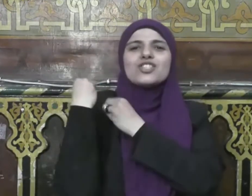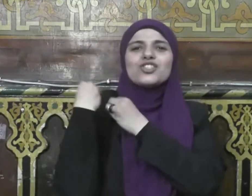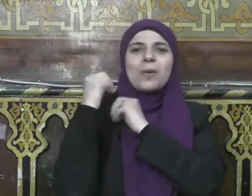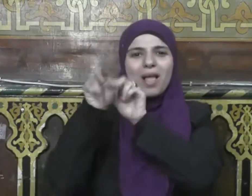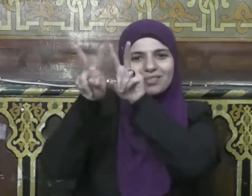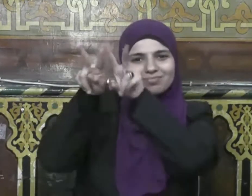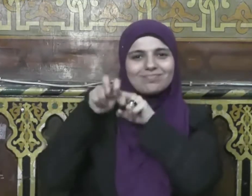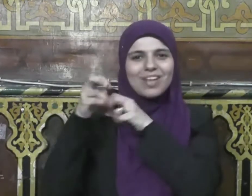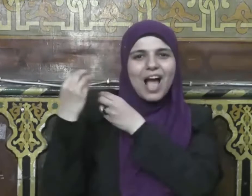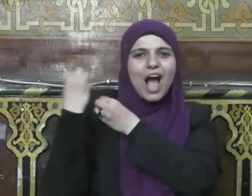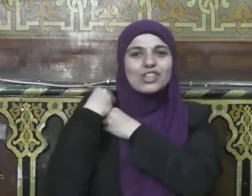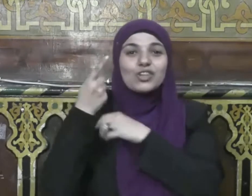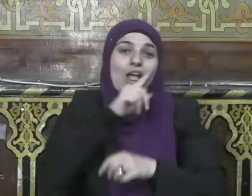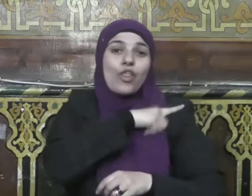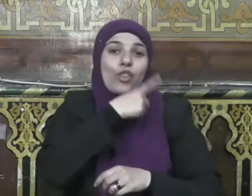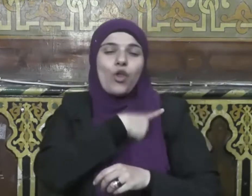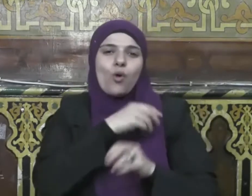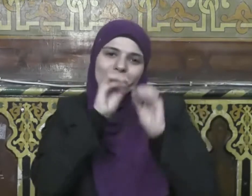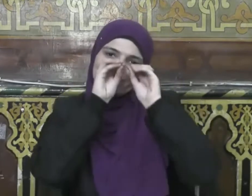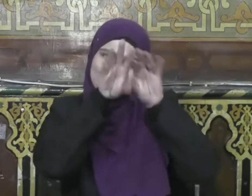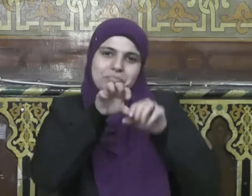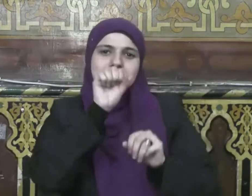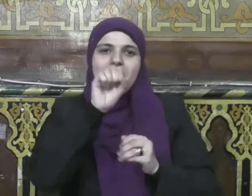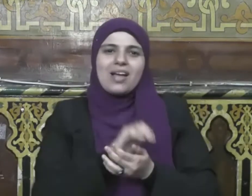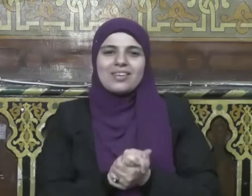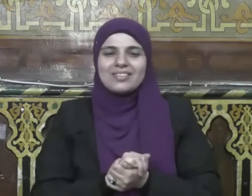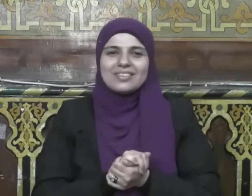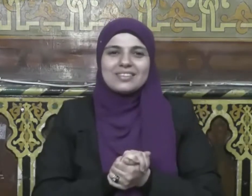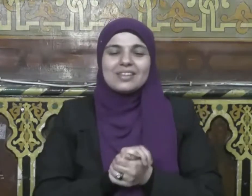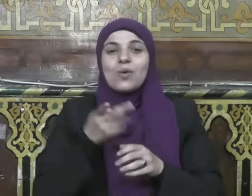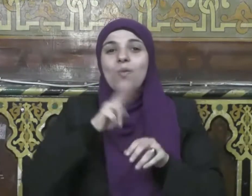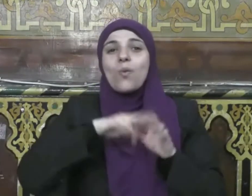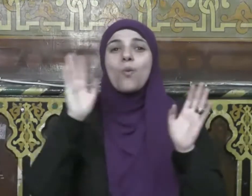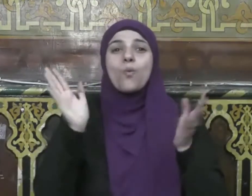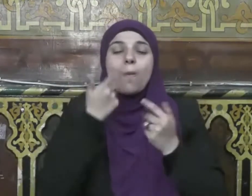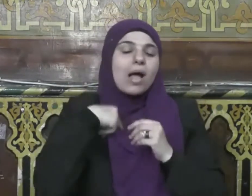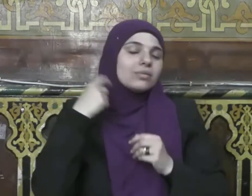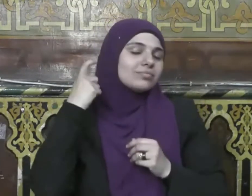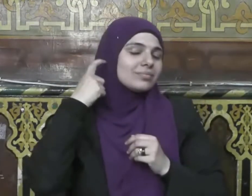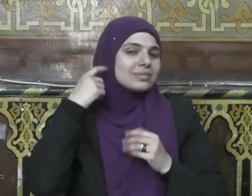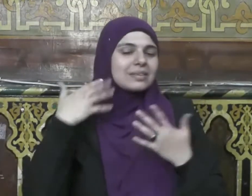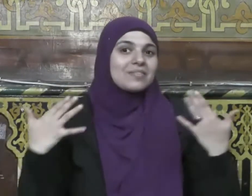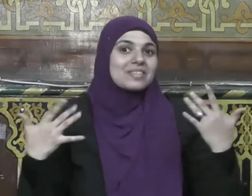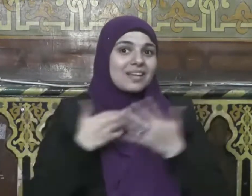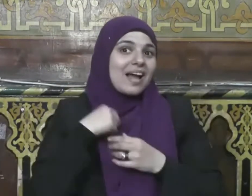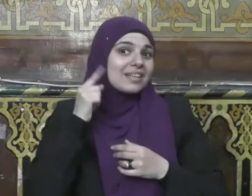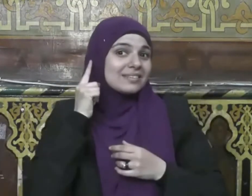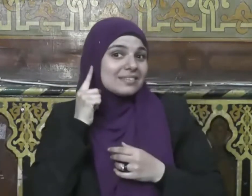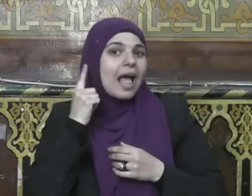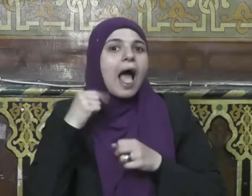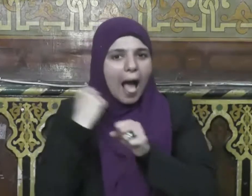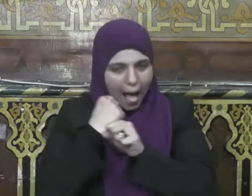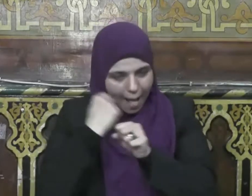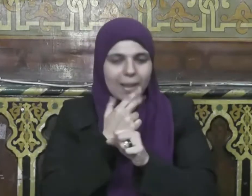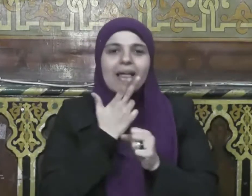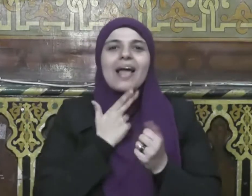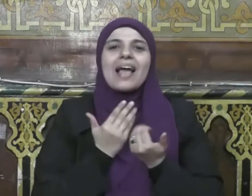أذنك أن تسمعه فاعمل به وما ساء أذنك أن تسمعه فاجتنب